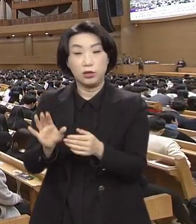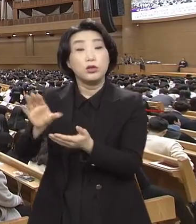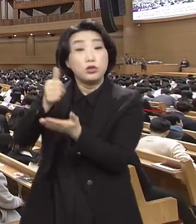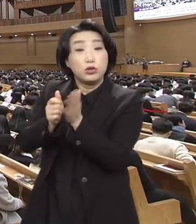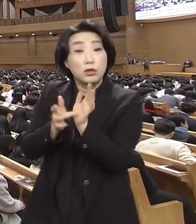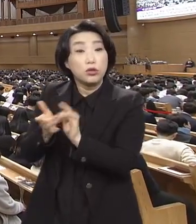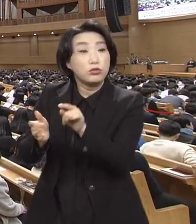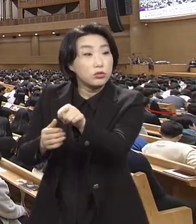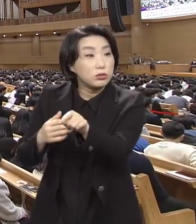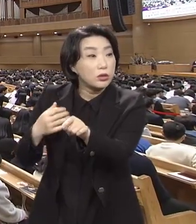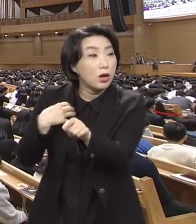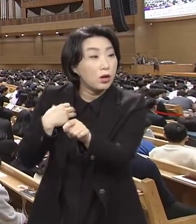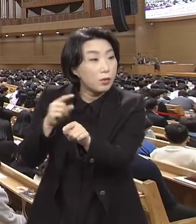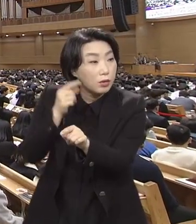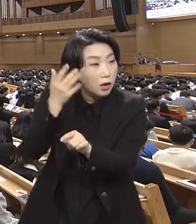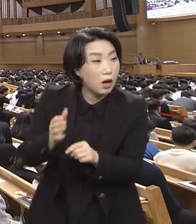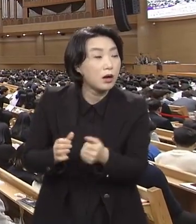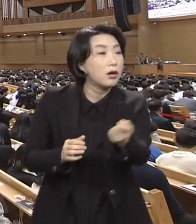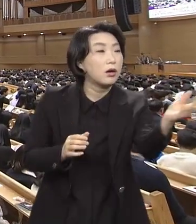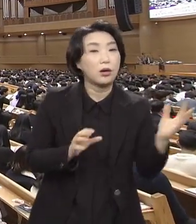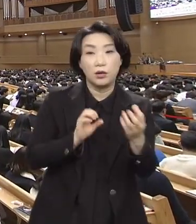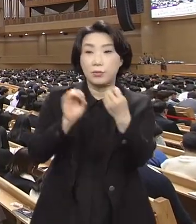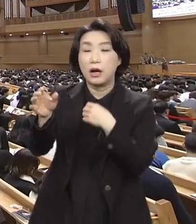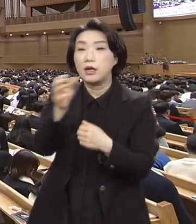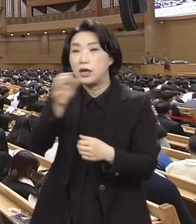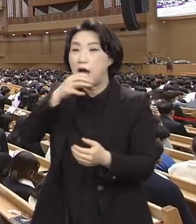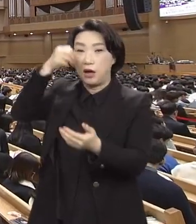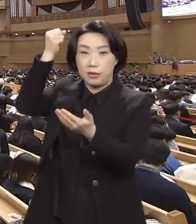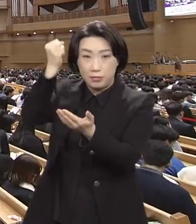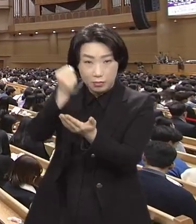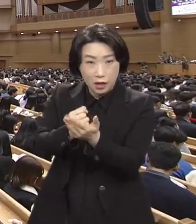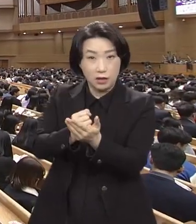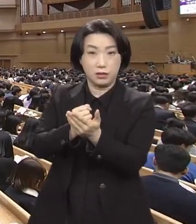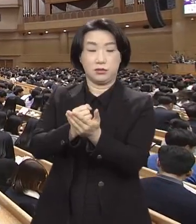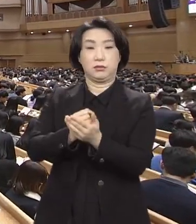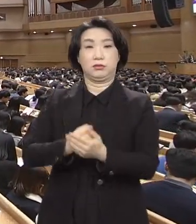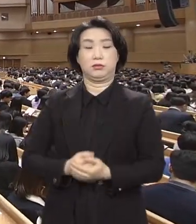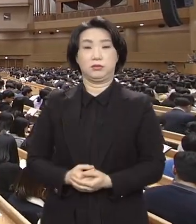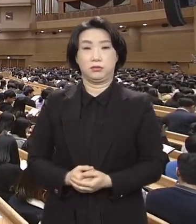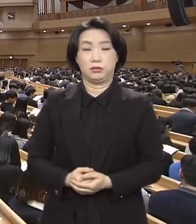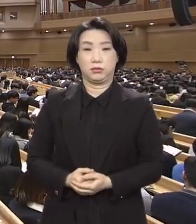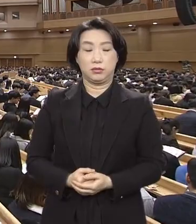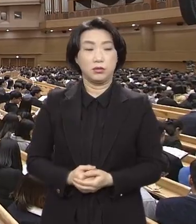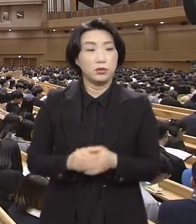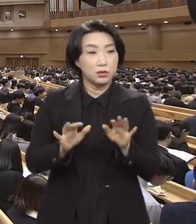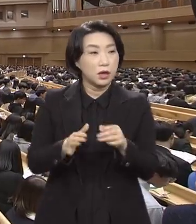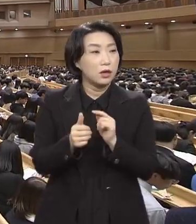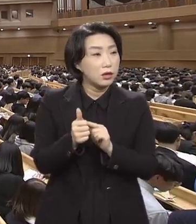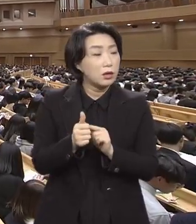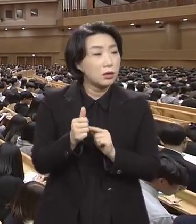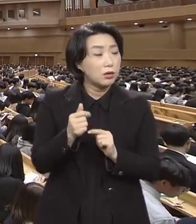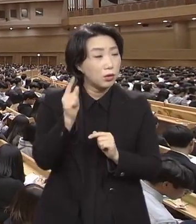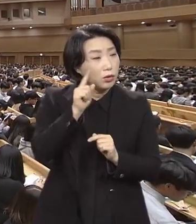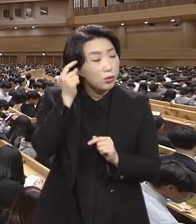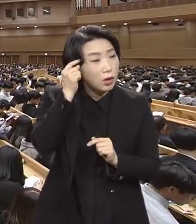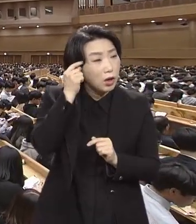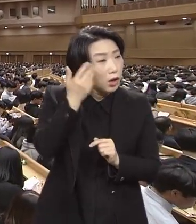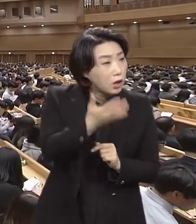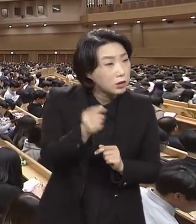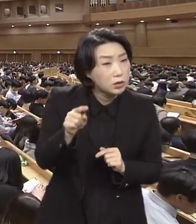하냐 저희가 다 가로돼 십자가에 못 박혀야 하겠나이다 빌라도가 가로돼 어찌 민요 무슨 악한 일을